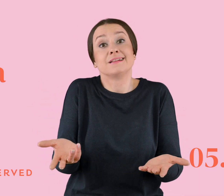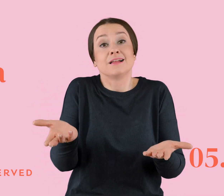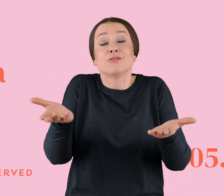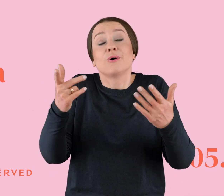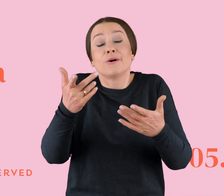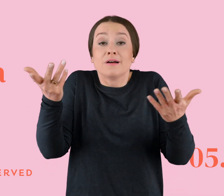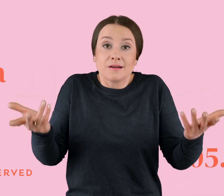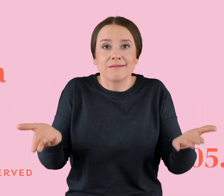toksyną.